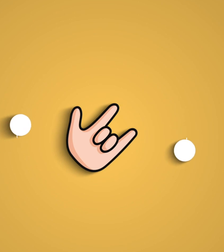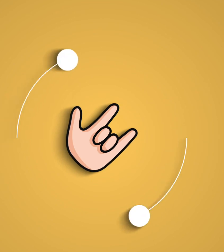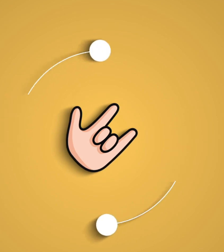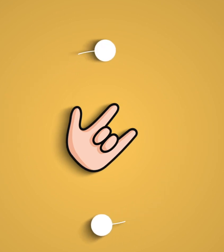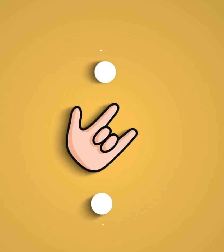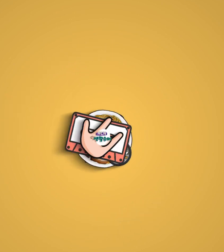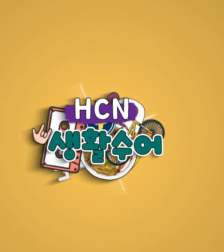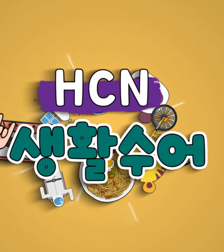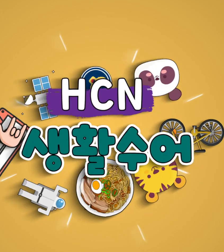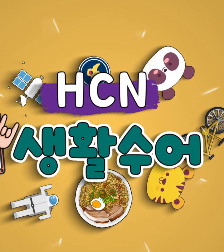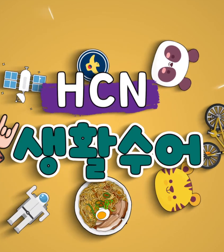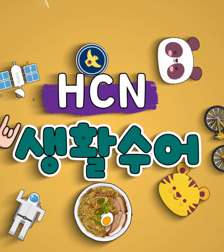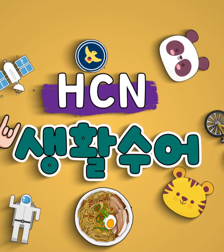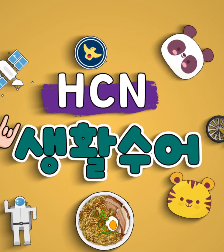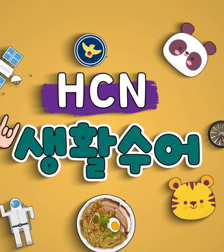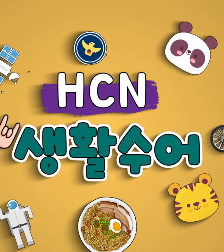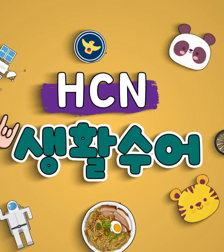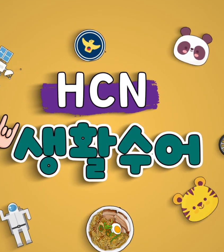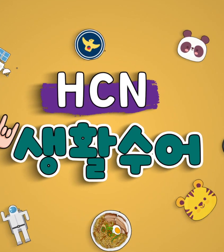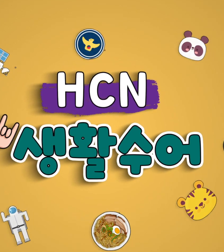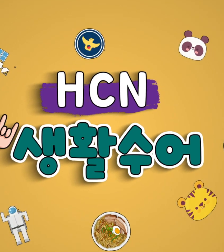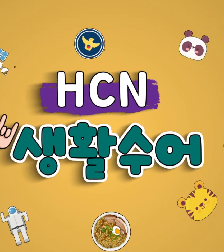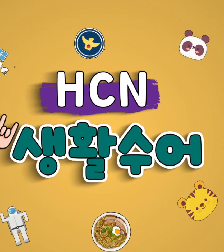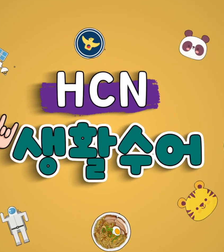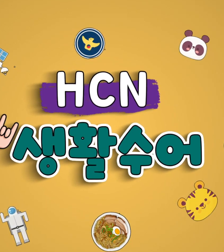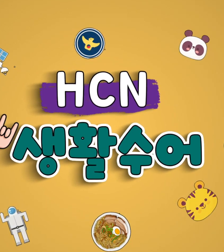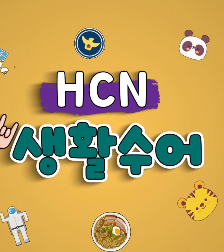고맙습니다. 2 오늘iben